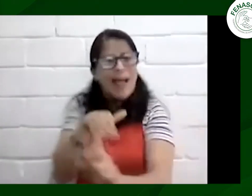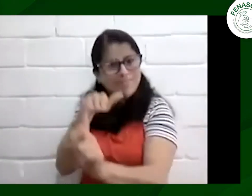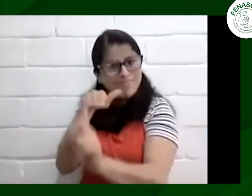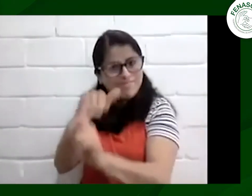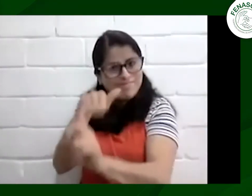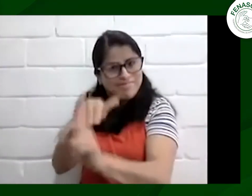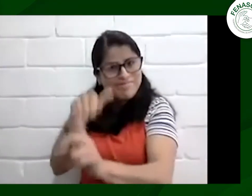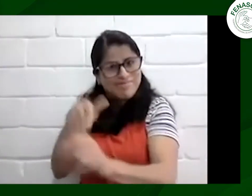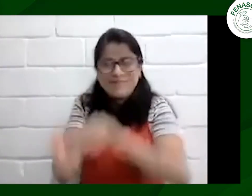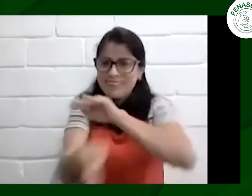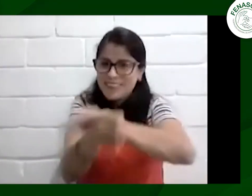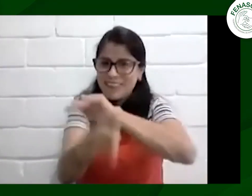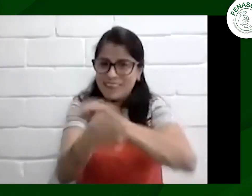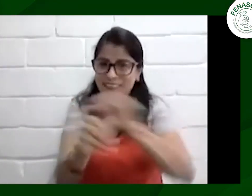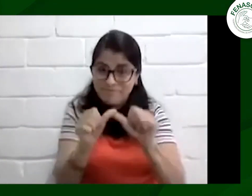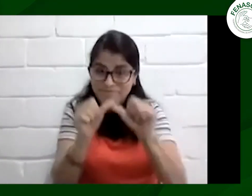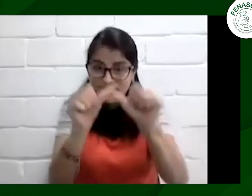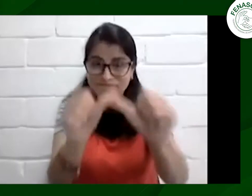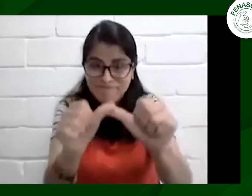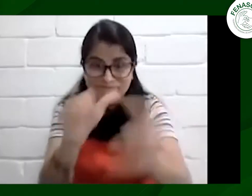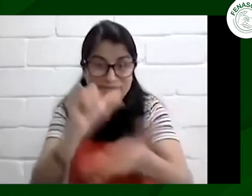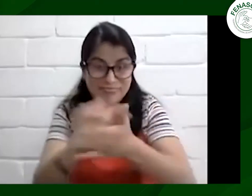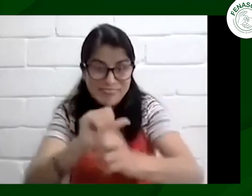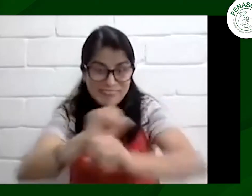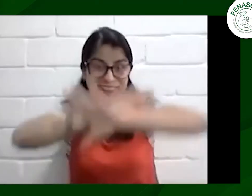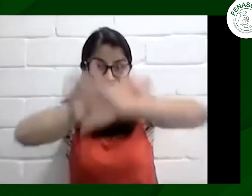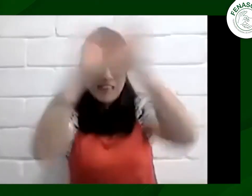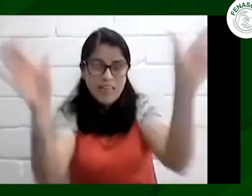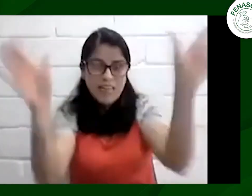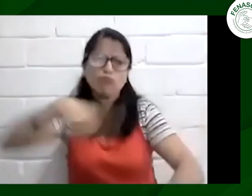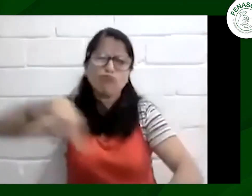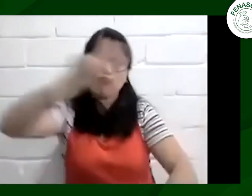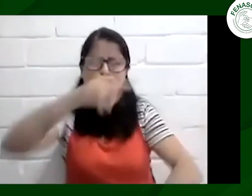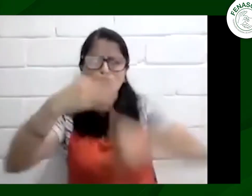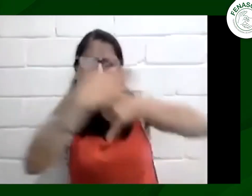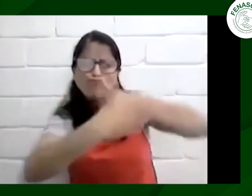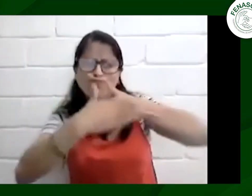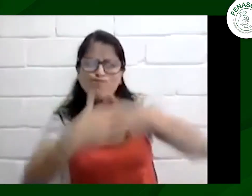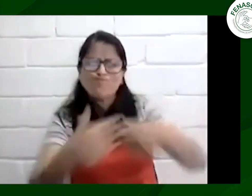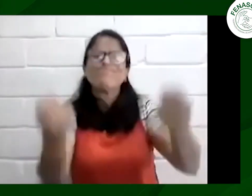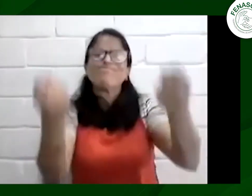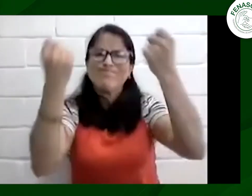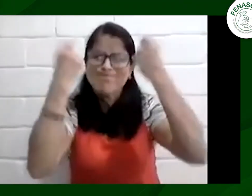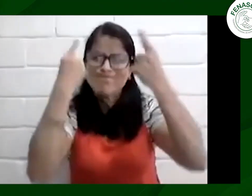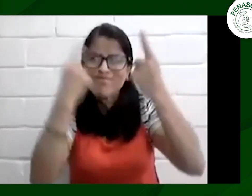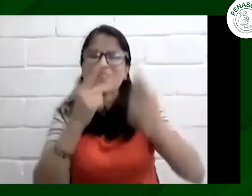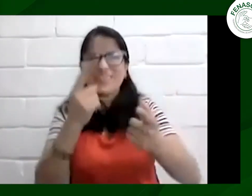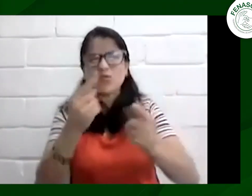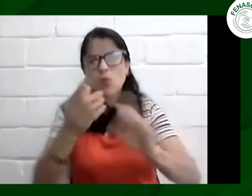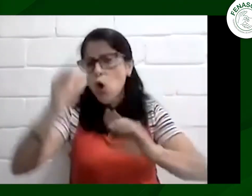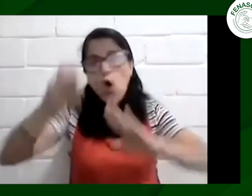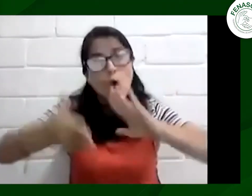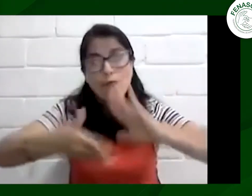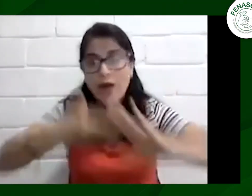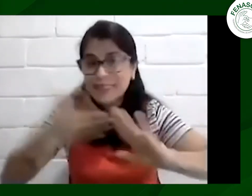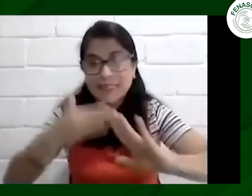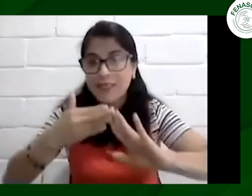seguimos unidos en la lucha generando esa incidencia de manera permanente y ahí es donde queremos hacer la claridad y que la